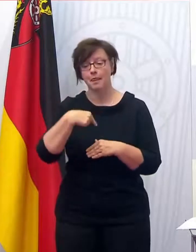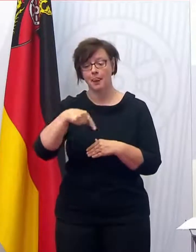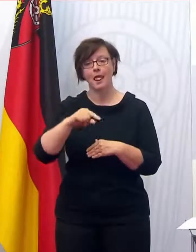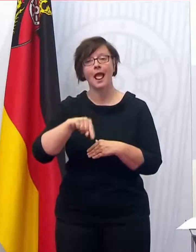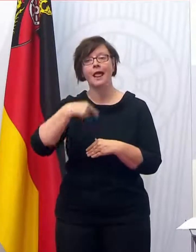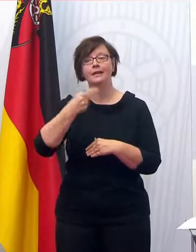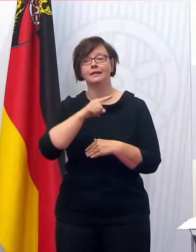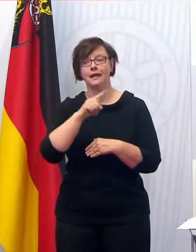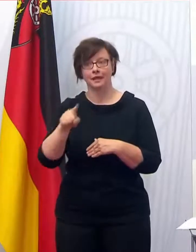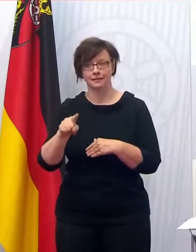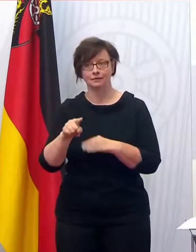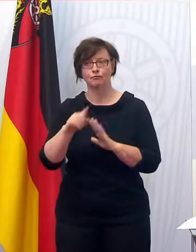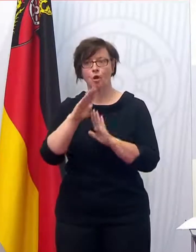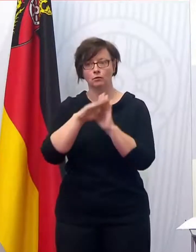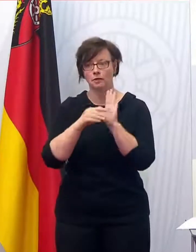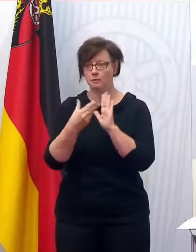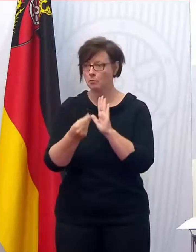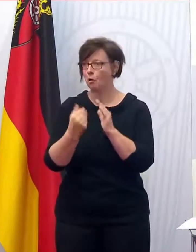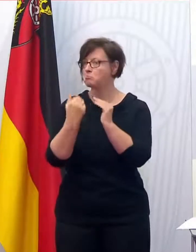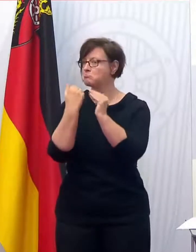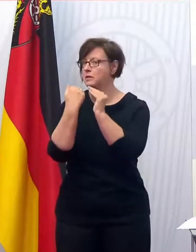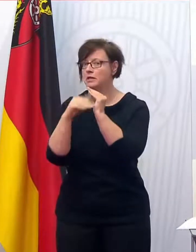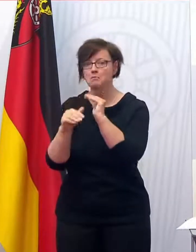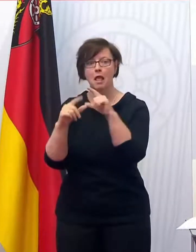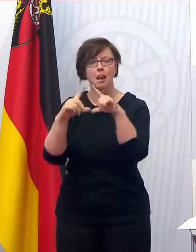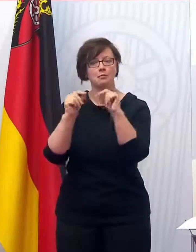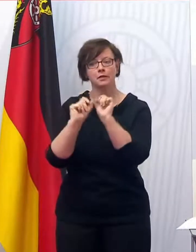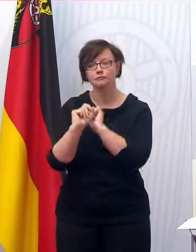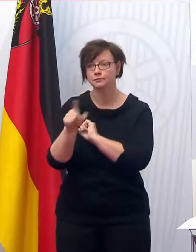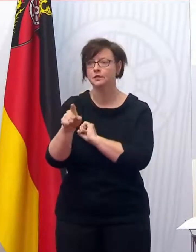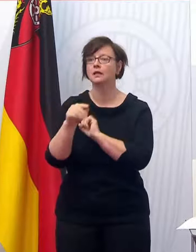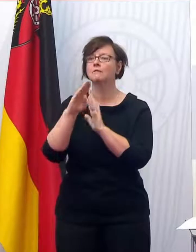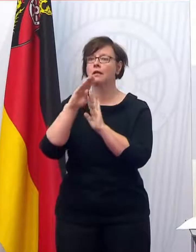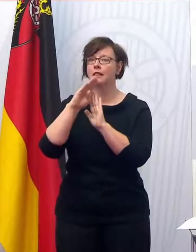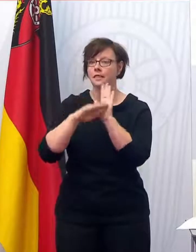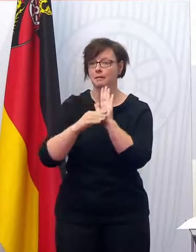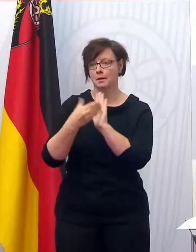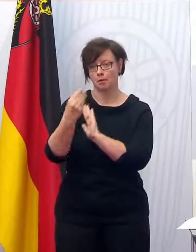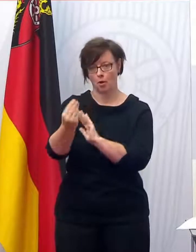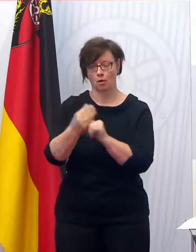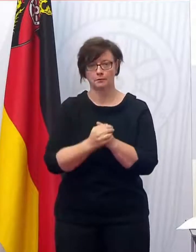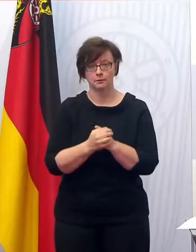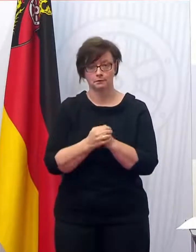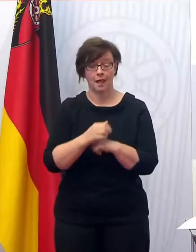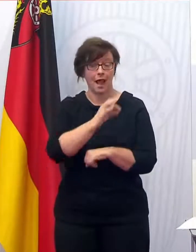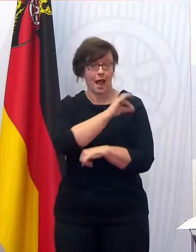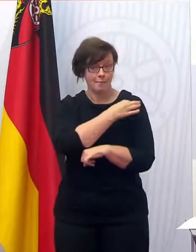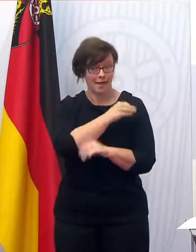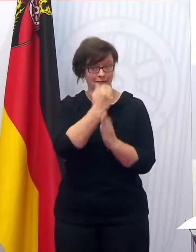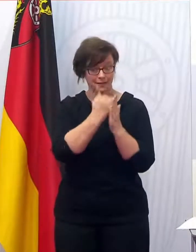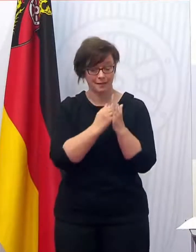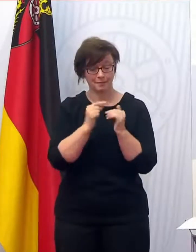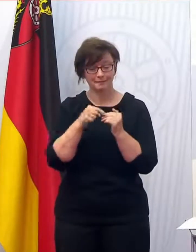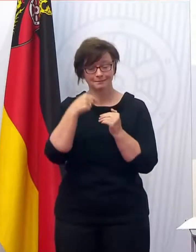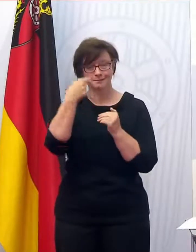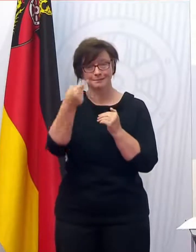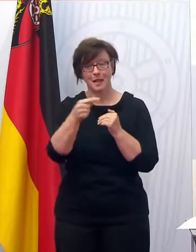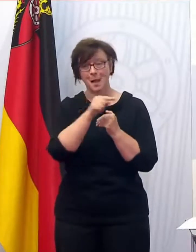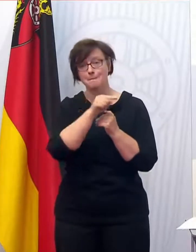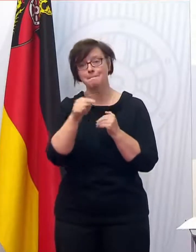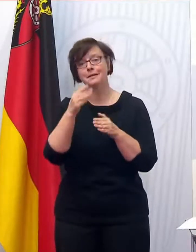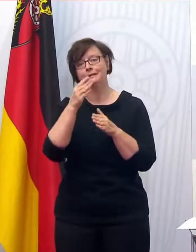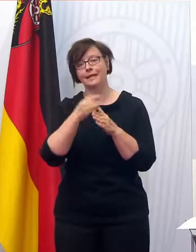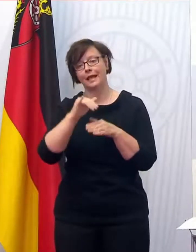nächste Woche mit einem Brief oder einer E-Mail mit seinem Impftermin rechnen können. Diese Impftermine finden dann aber natürlich erst bis Ende